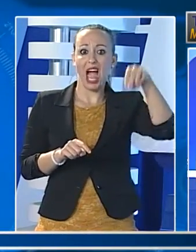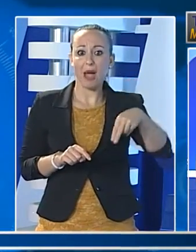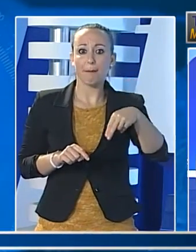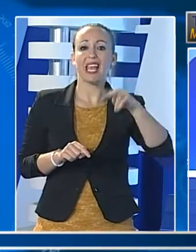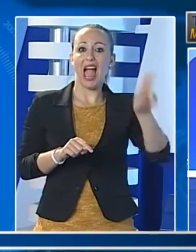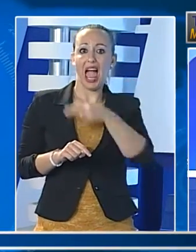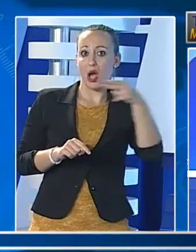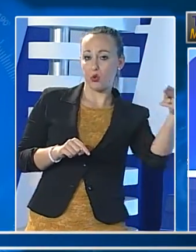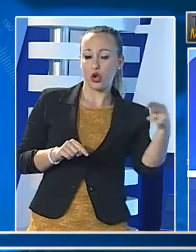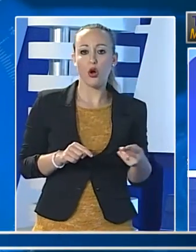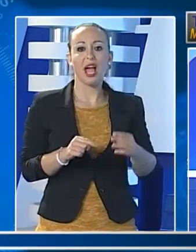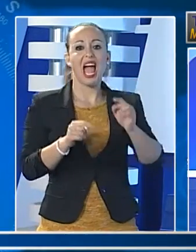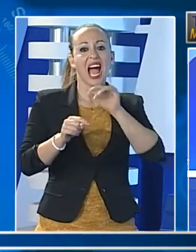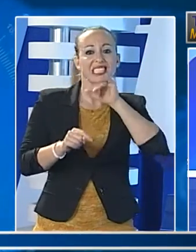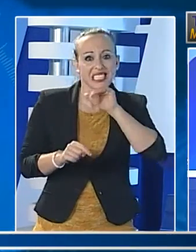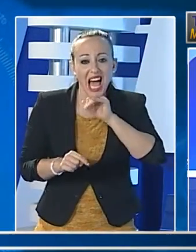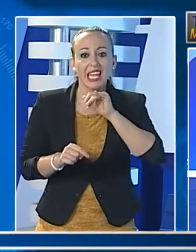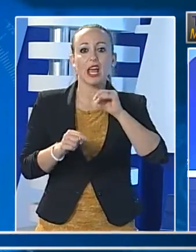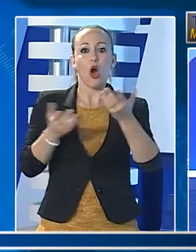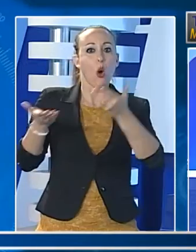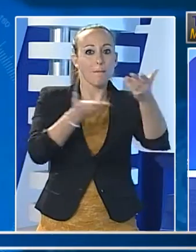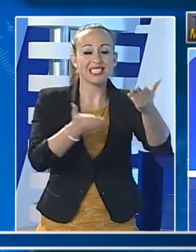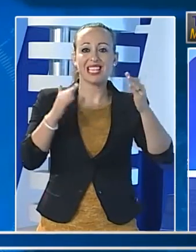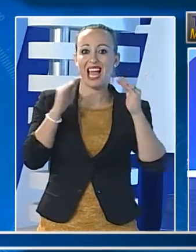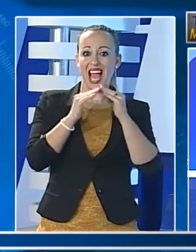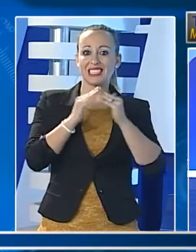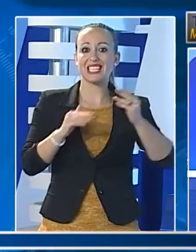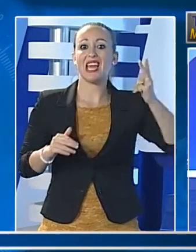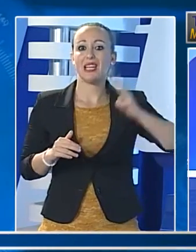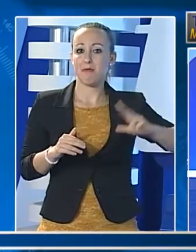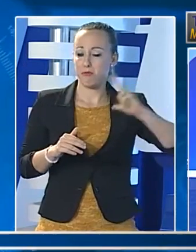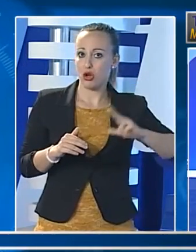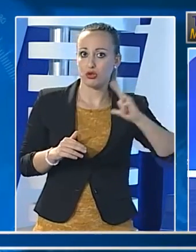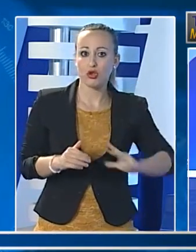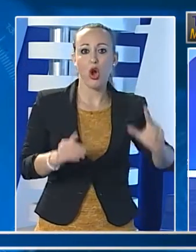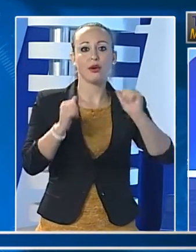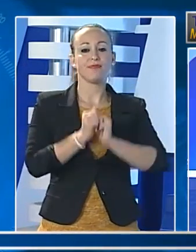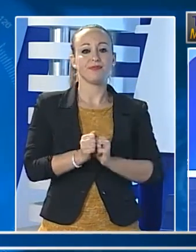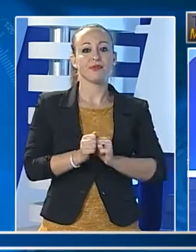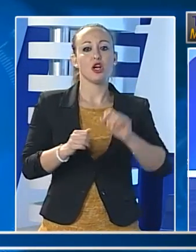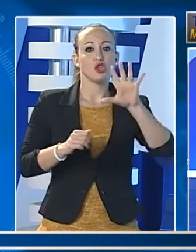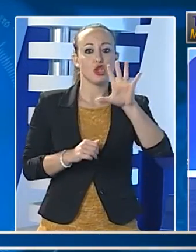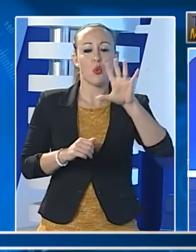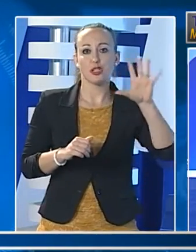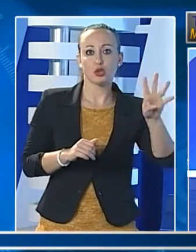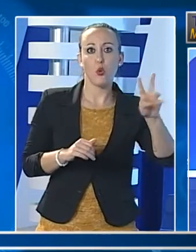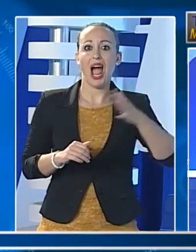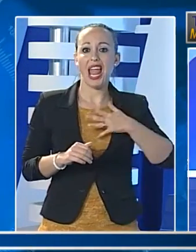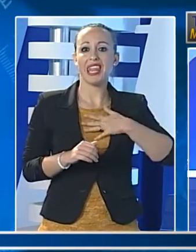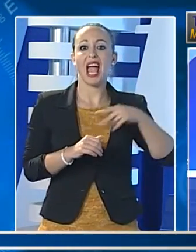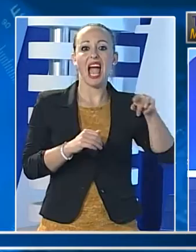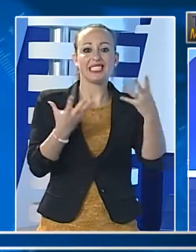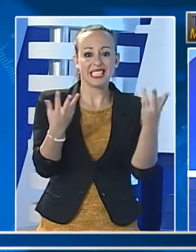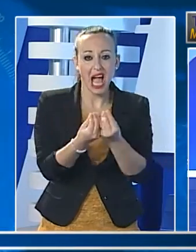della struttura. Il 52enne insieme ad altri due dipendenti, anche loro indagati, era riuscito